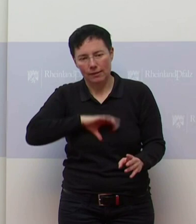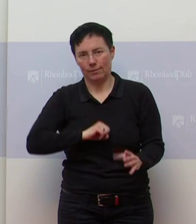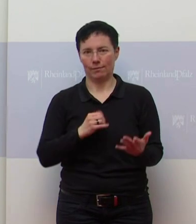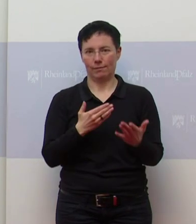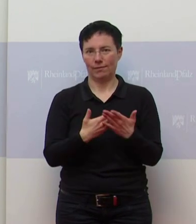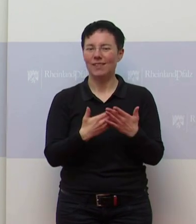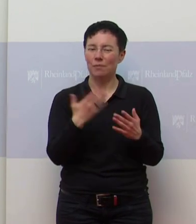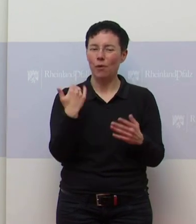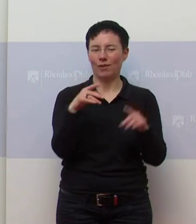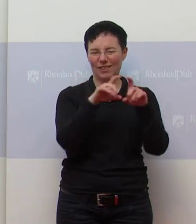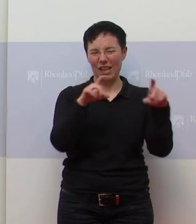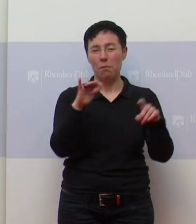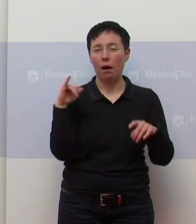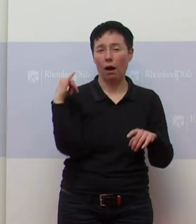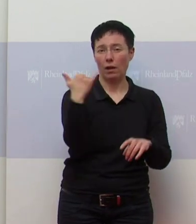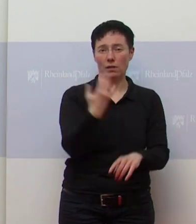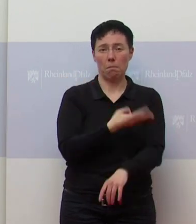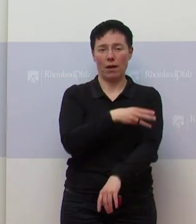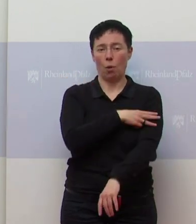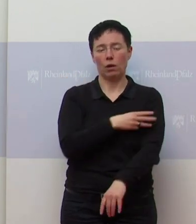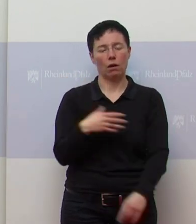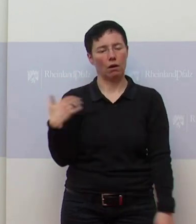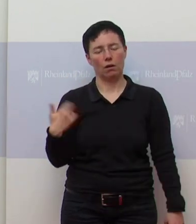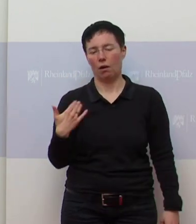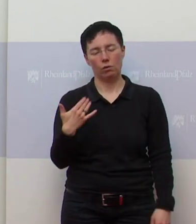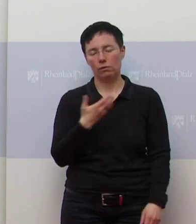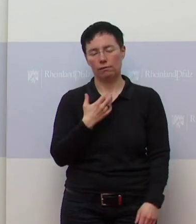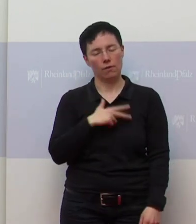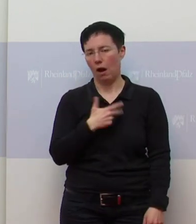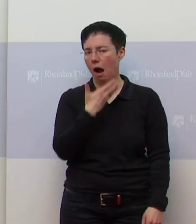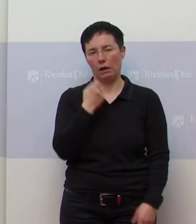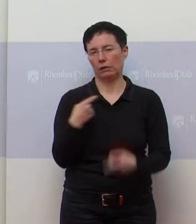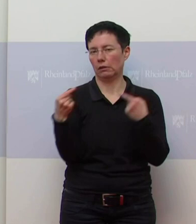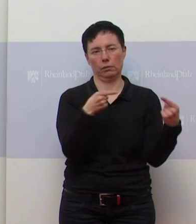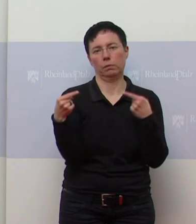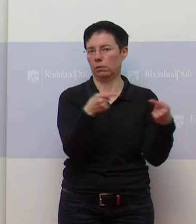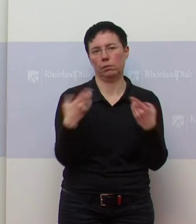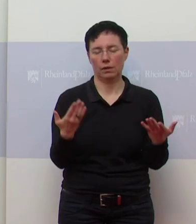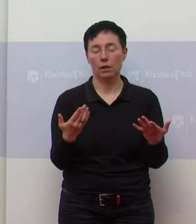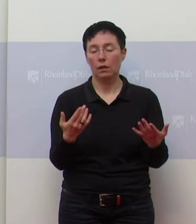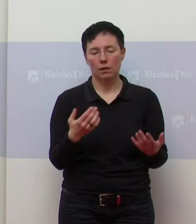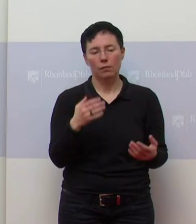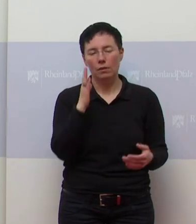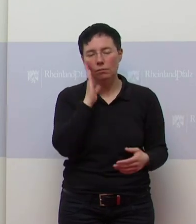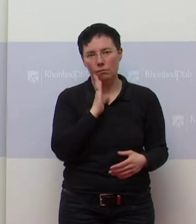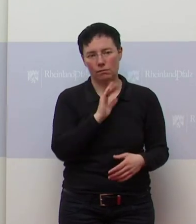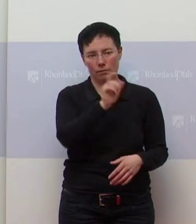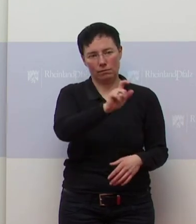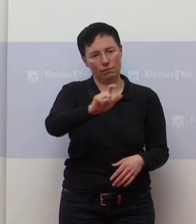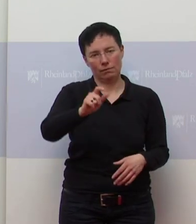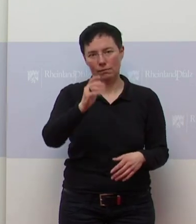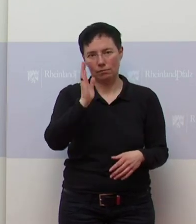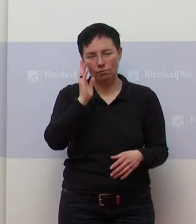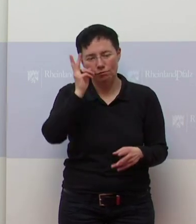Reisen nach Mallorca ist natürlich ein total emotionales, man kann es nicht anders sagen. Man kann da einfach nur um Verständnis bitten und auch die Leute